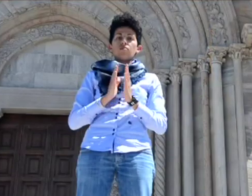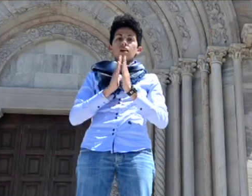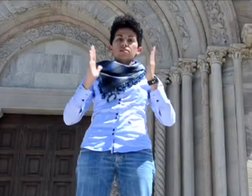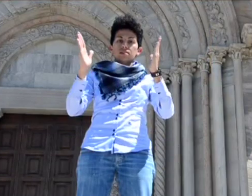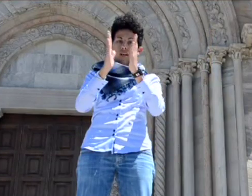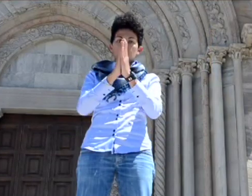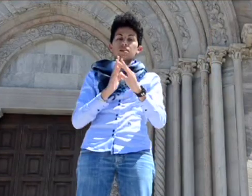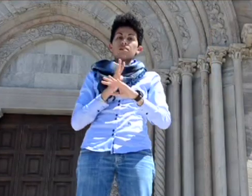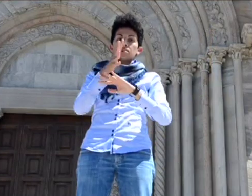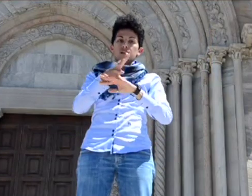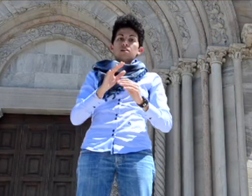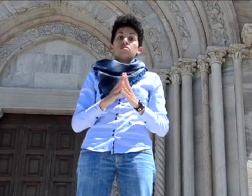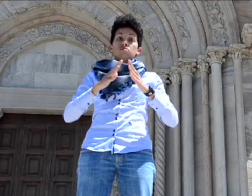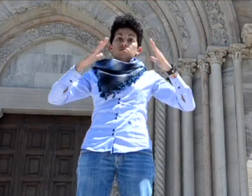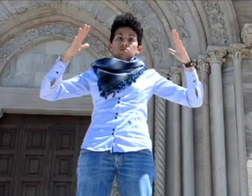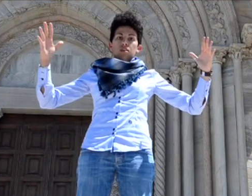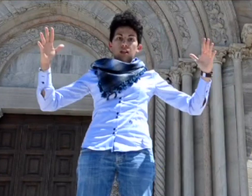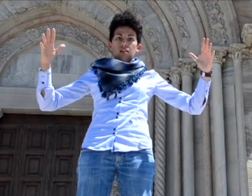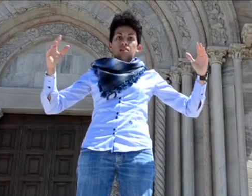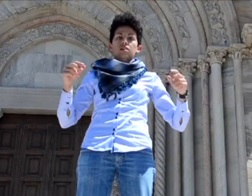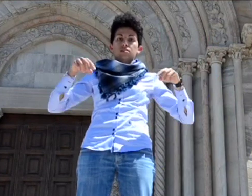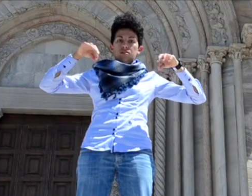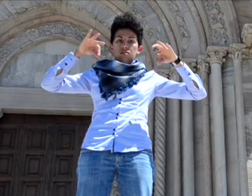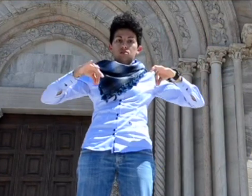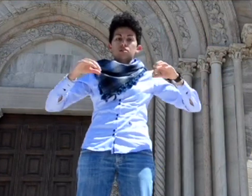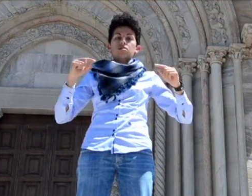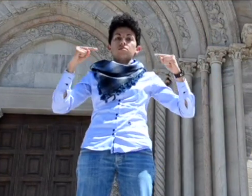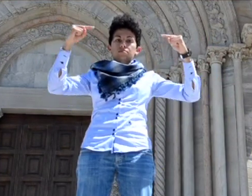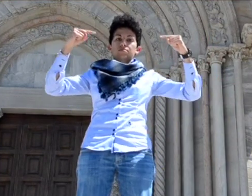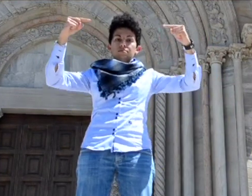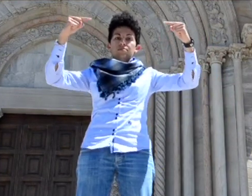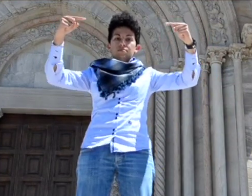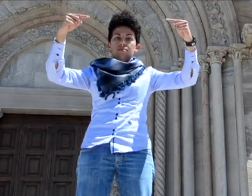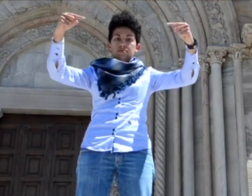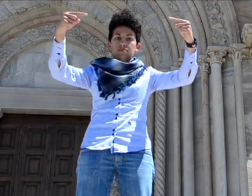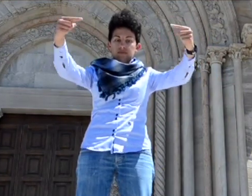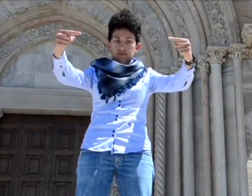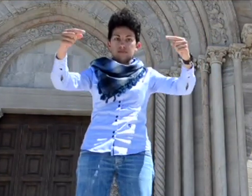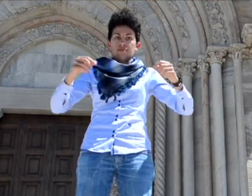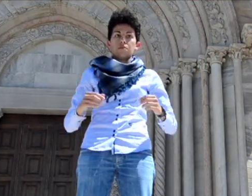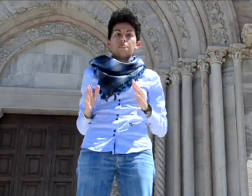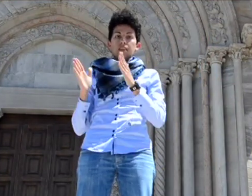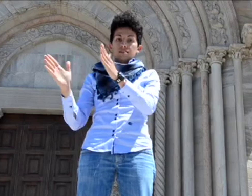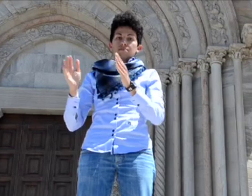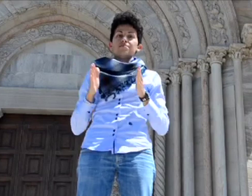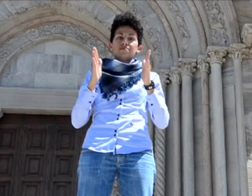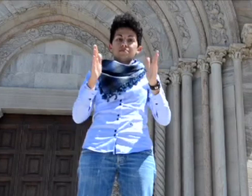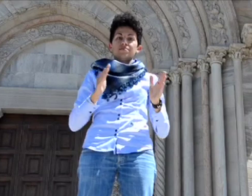All'interno della cattedrale a croce greca troviamo tre navate divise da colonne romane ad orne di capitelli bizantini.